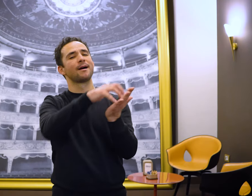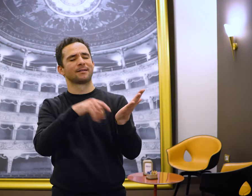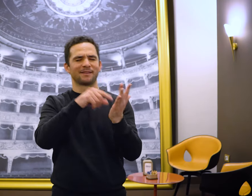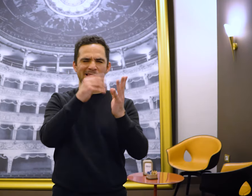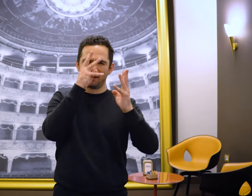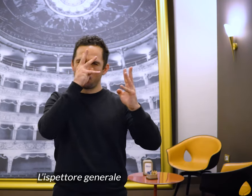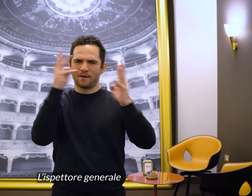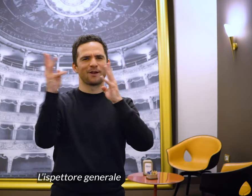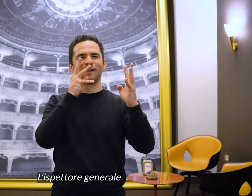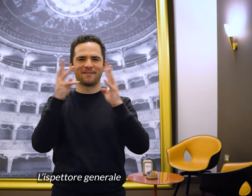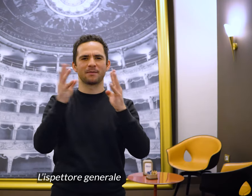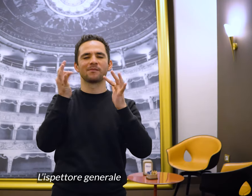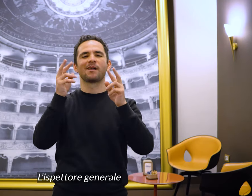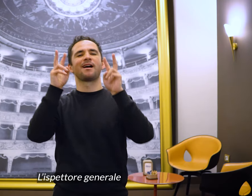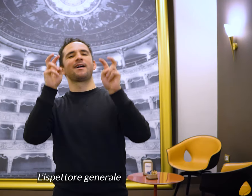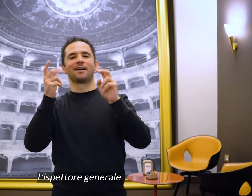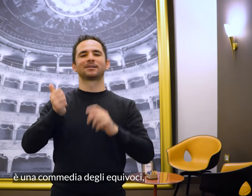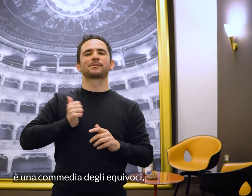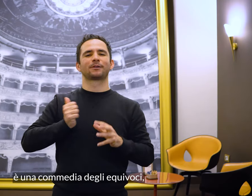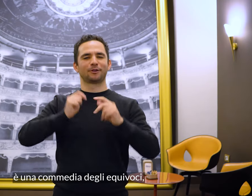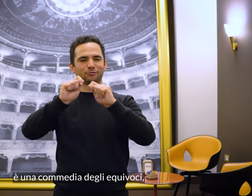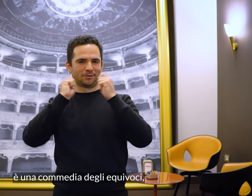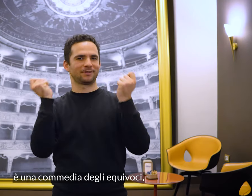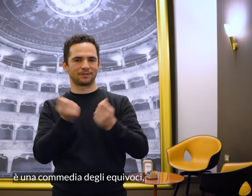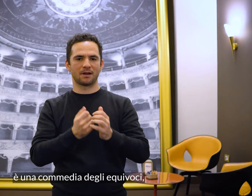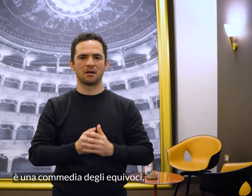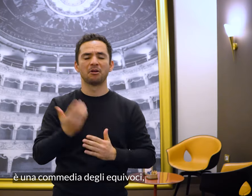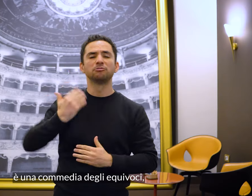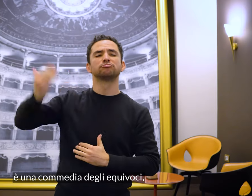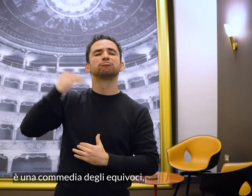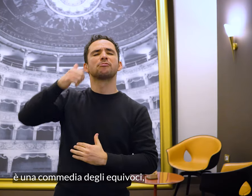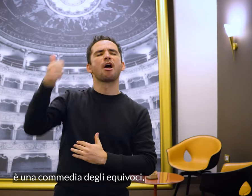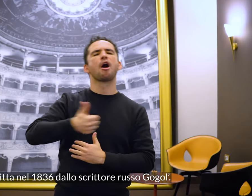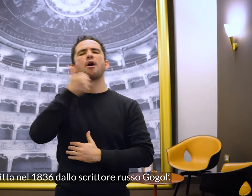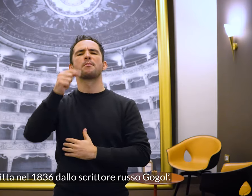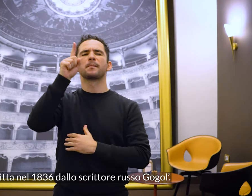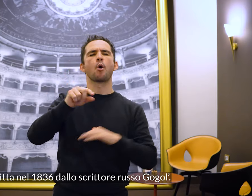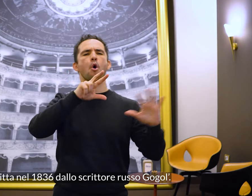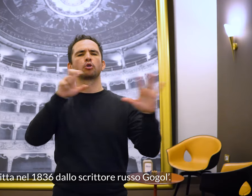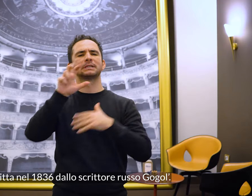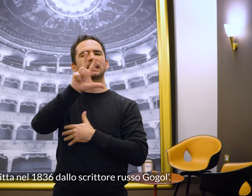L'Ispettore generale è una commedia degli equivoci, scritta nel